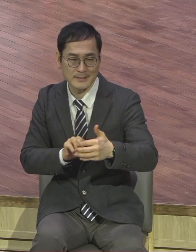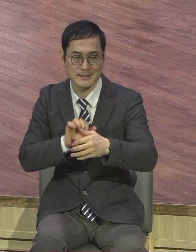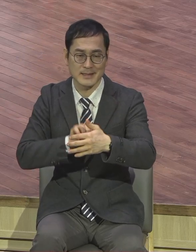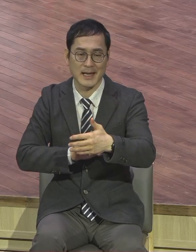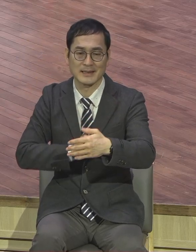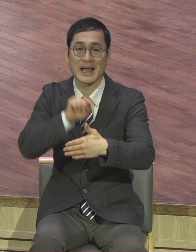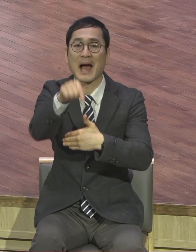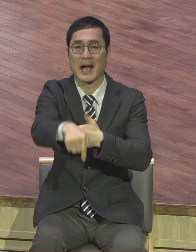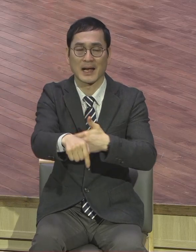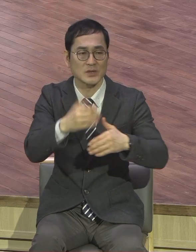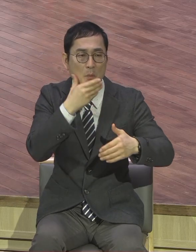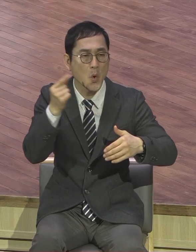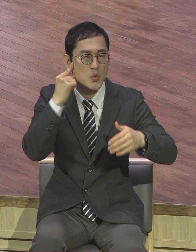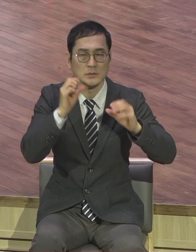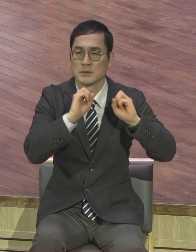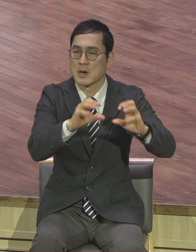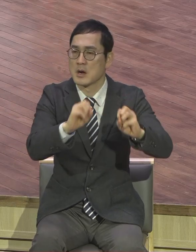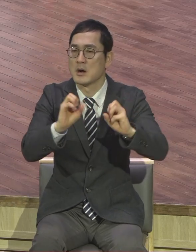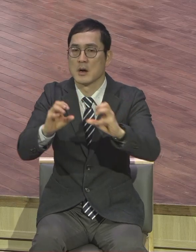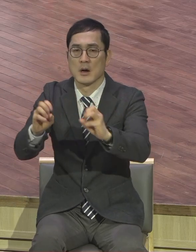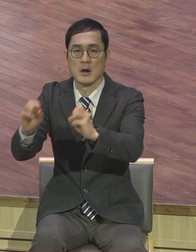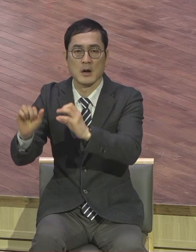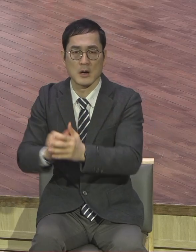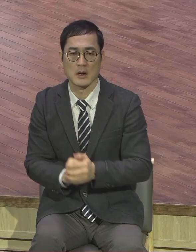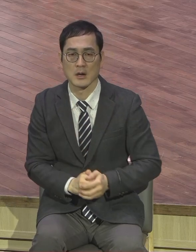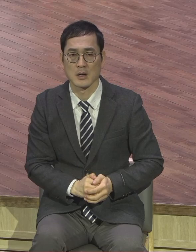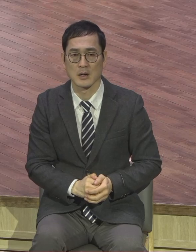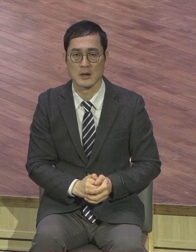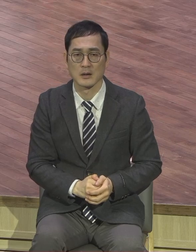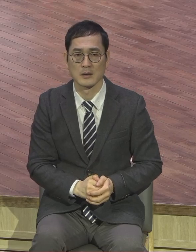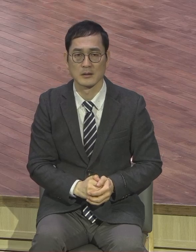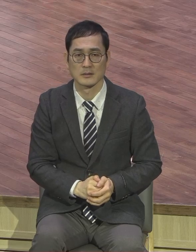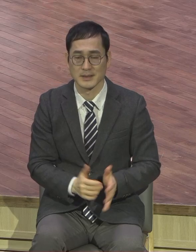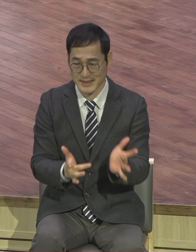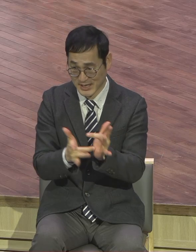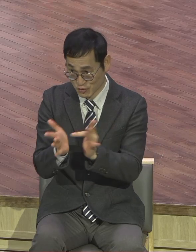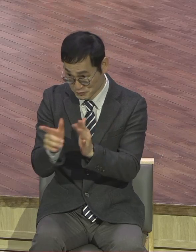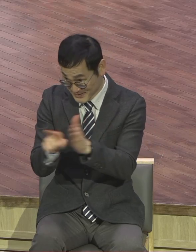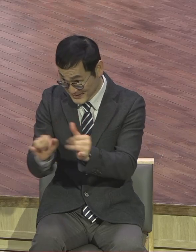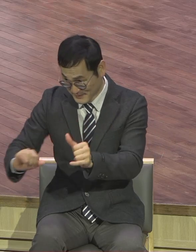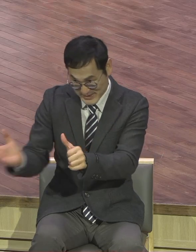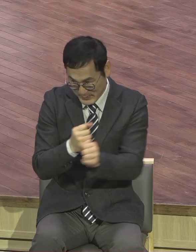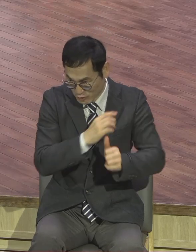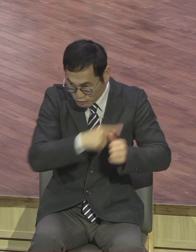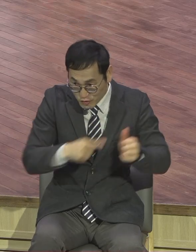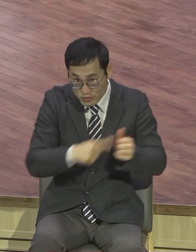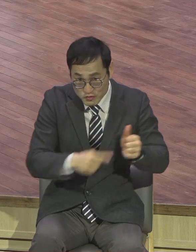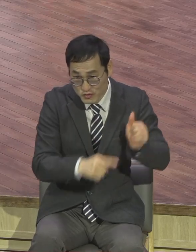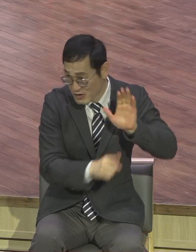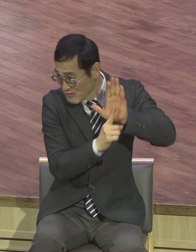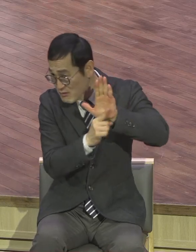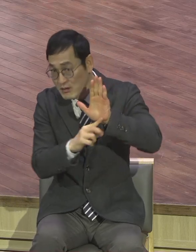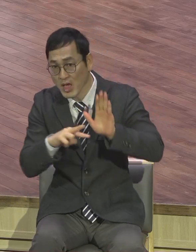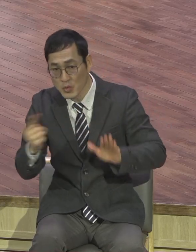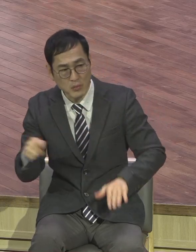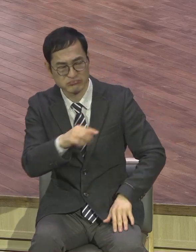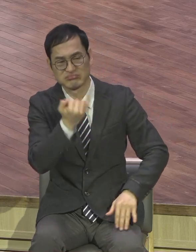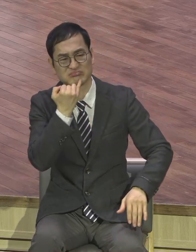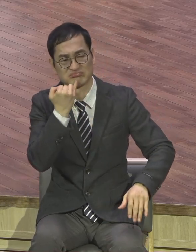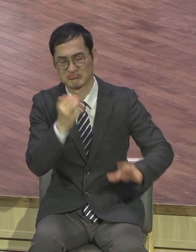이들은 이 체험하고 나니까 눈에 보이는 게 없어 세상 말로 막 나가서 보고 고음을 증가합니다. 너희들이 잡아주신 그